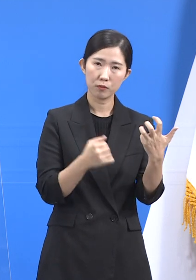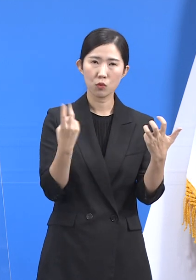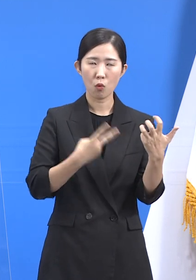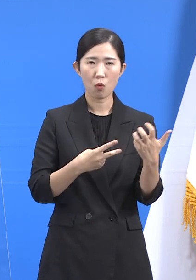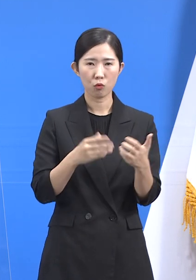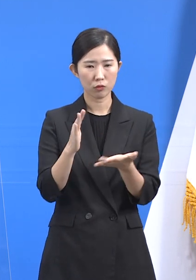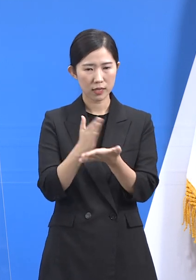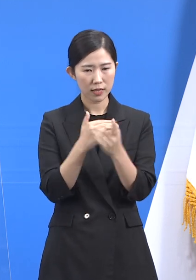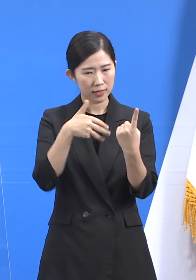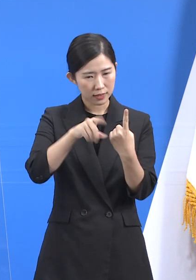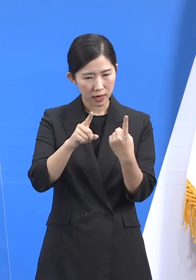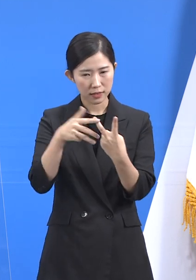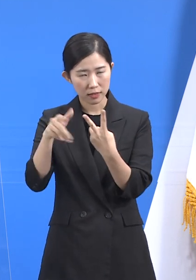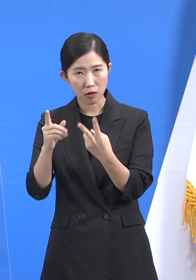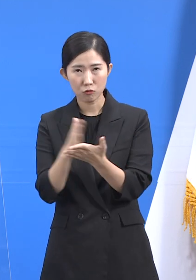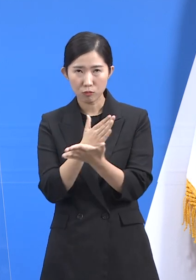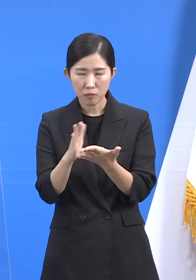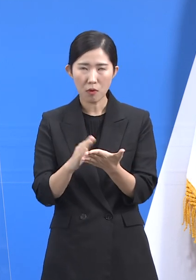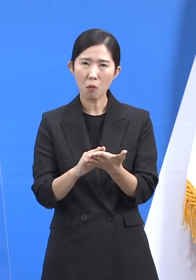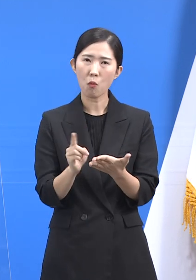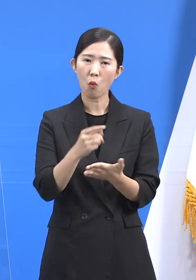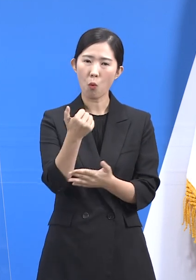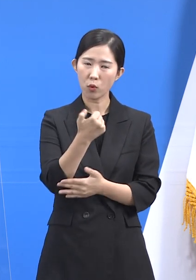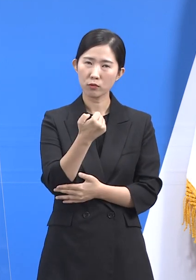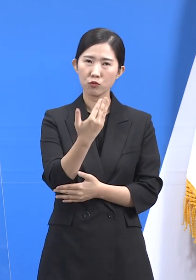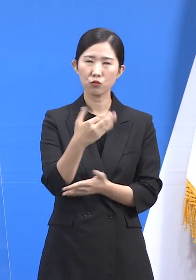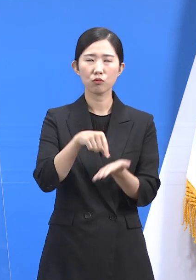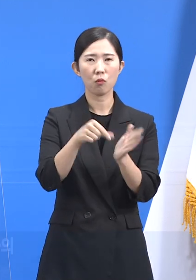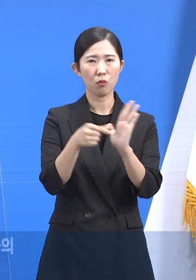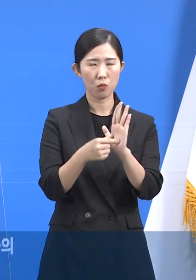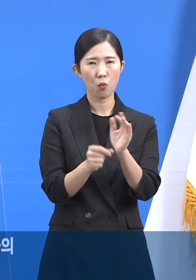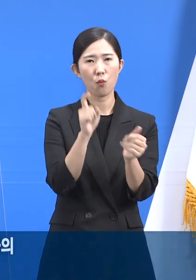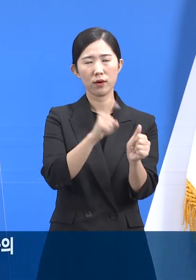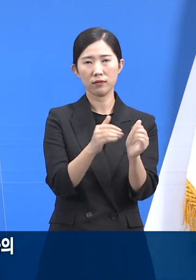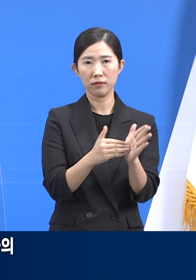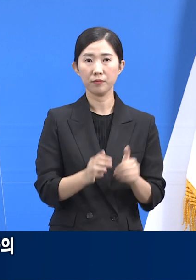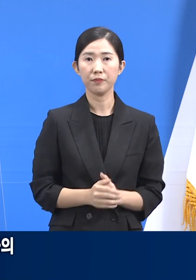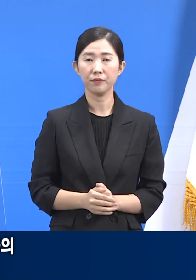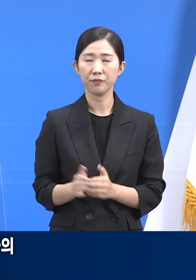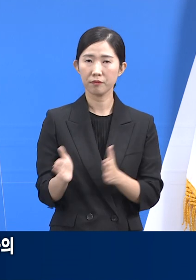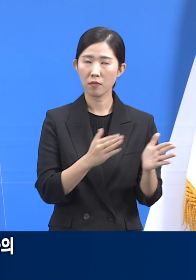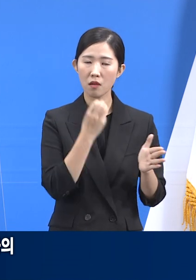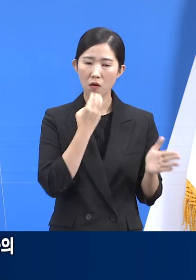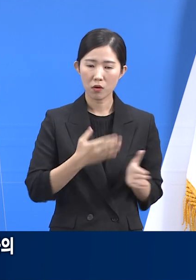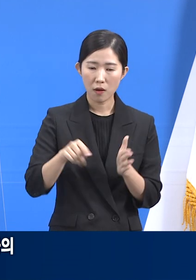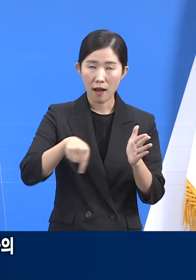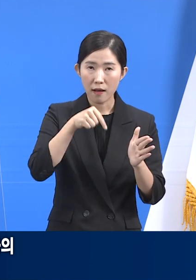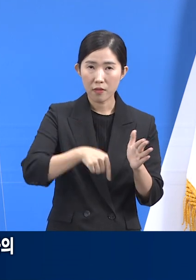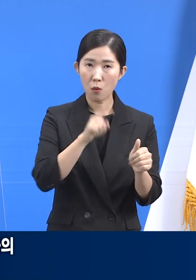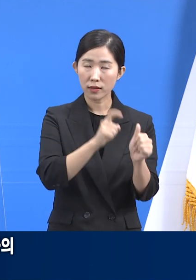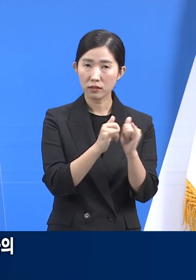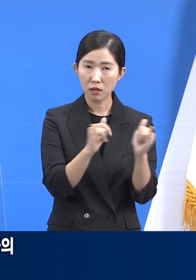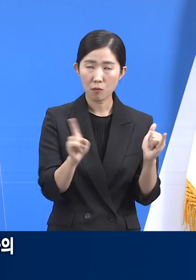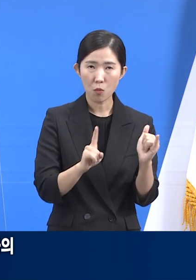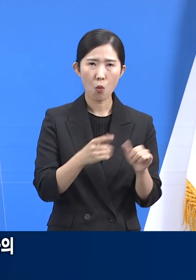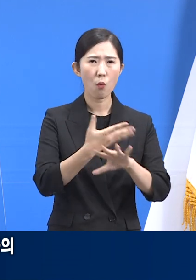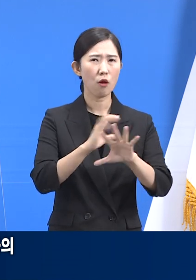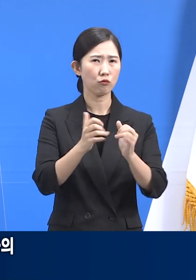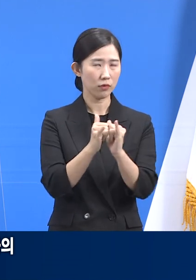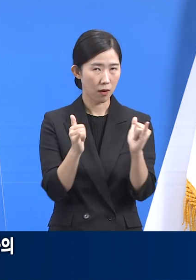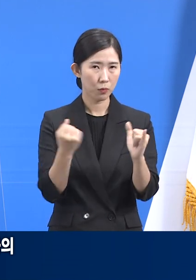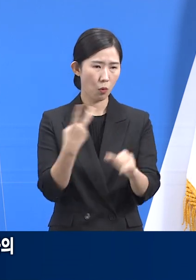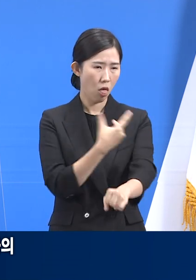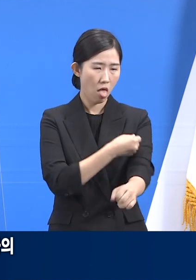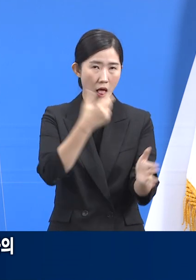순으로 확진 사례가 발생하였습니다. 이처럼 최근 도내 확진자는 주로 외국인 등 백신 미접종자와